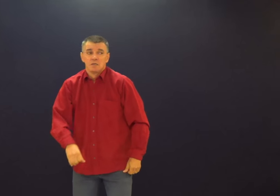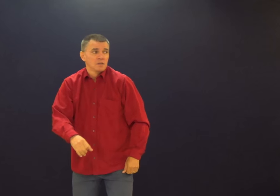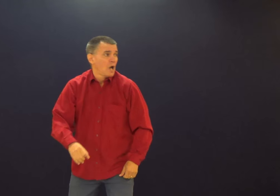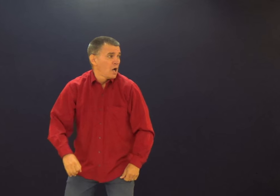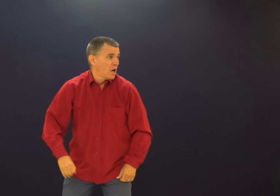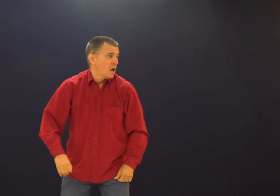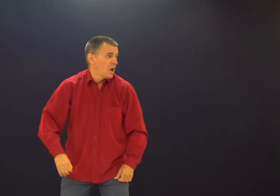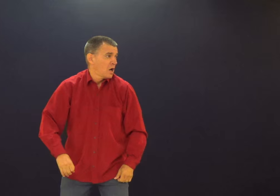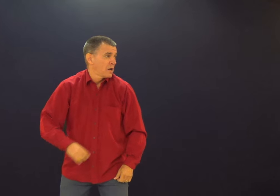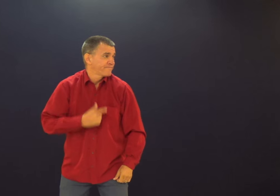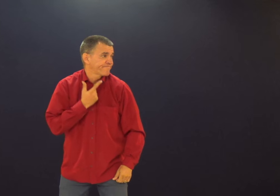Se você está caminhando,